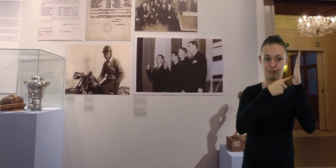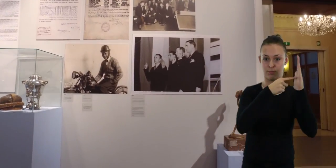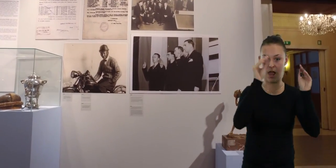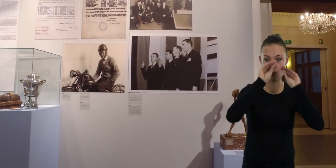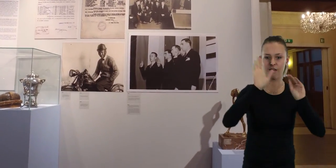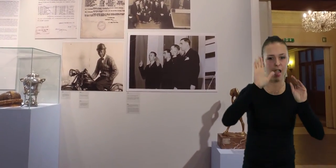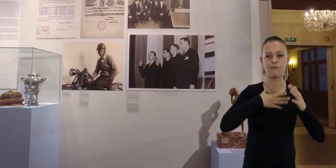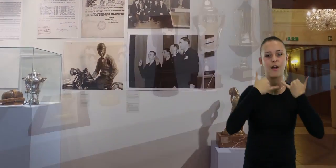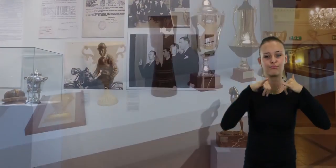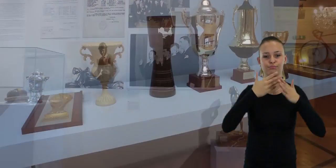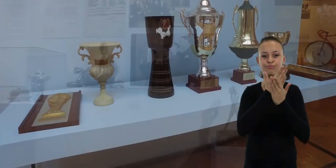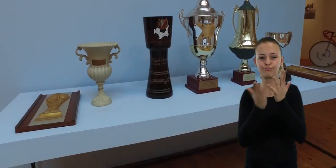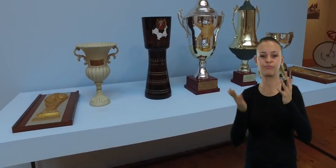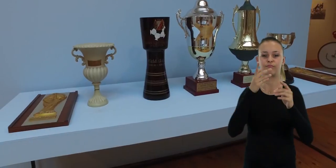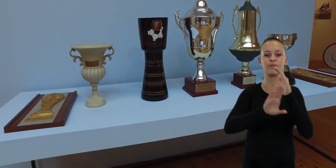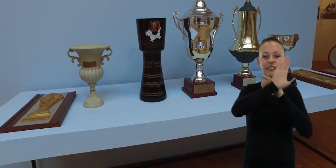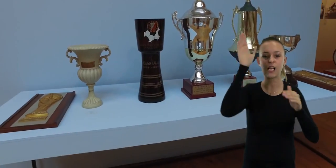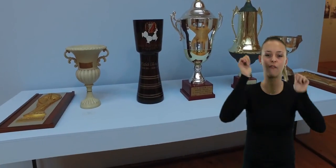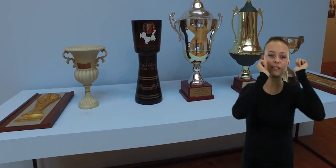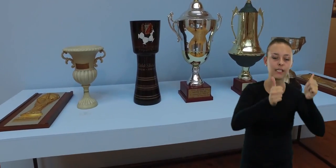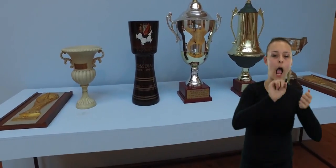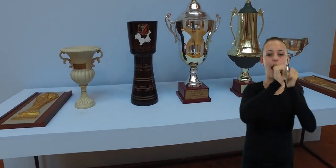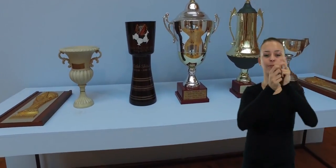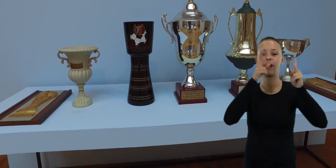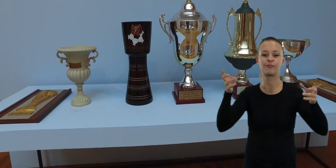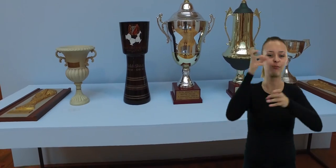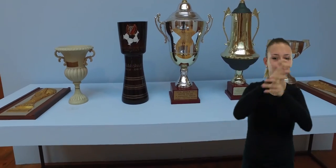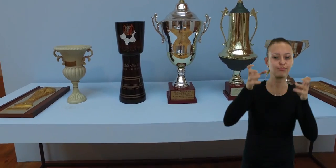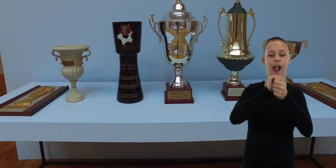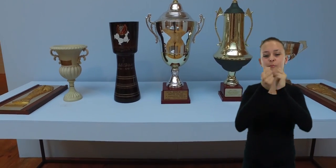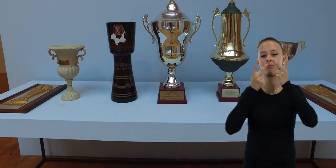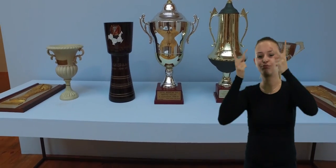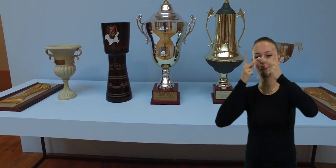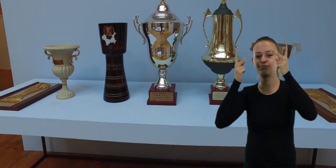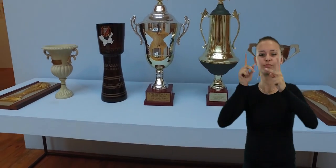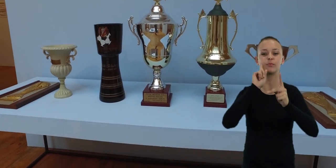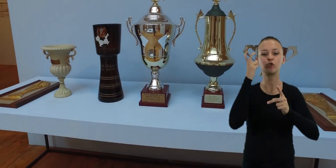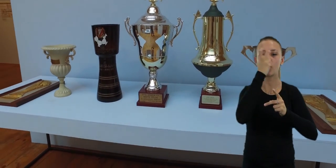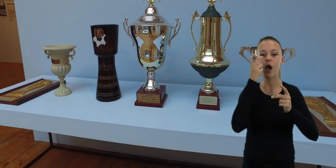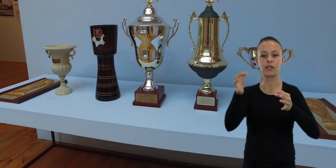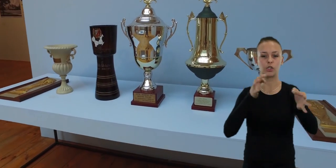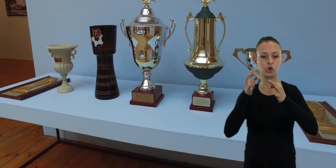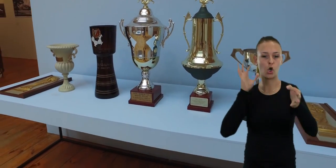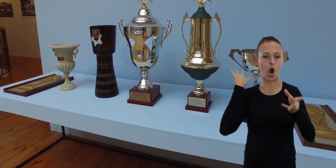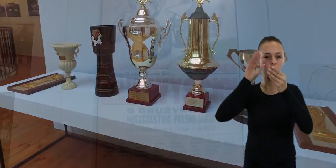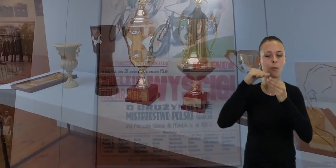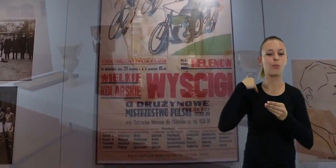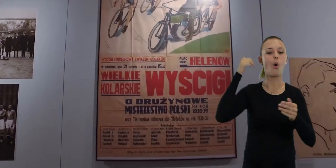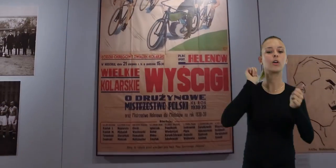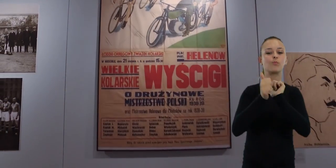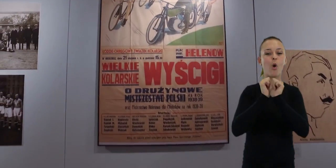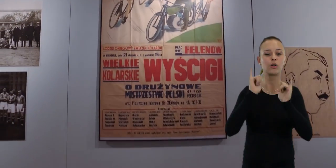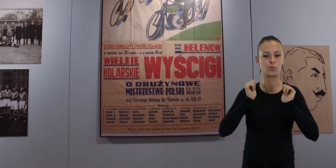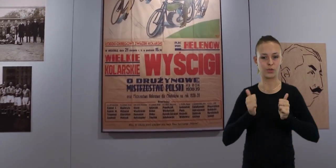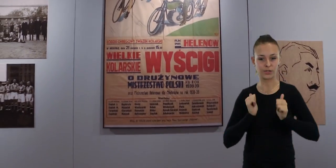konkursów edukacyjnych. Instytucja w formie wystaw stałych i czasowych oraz publikacji przybliża historię